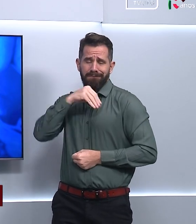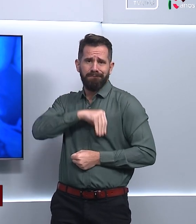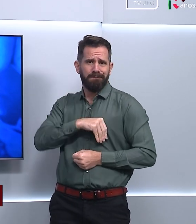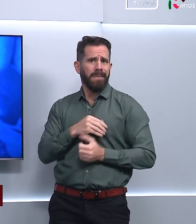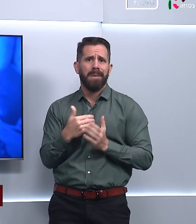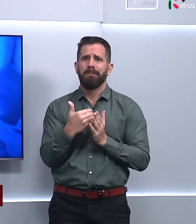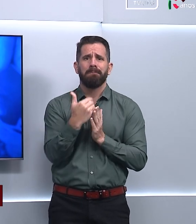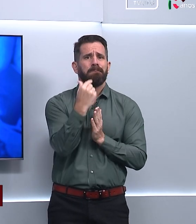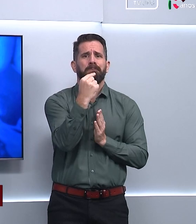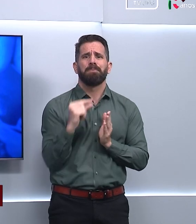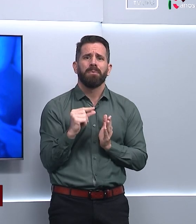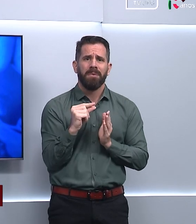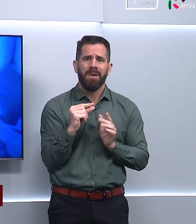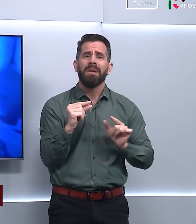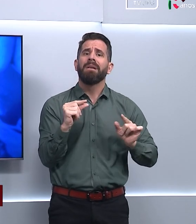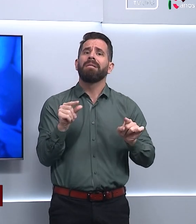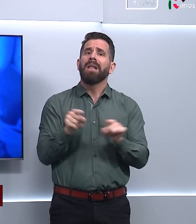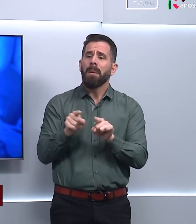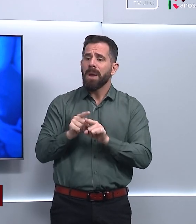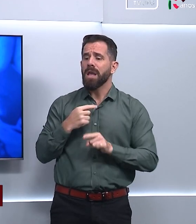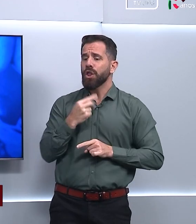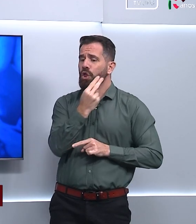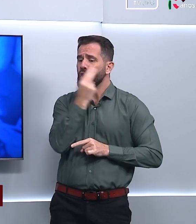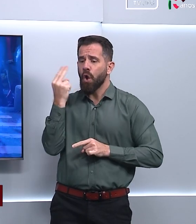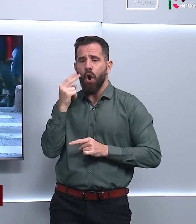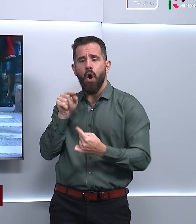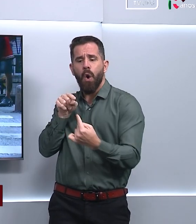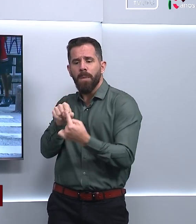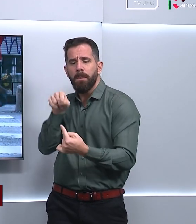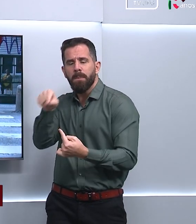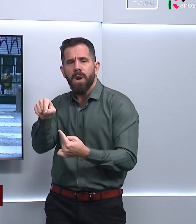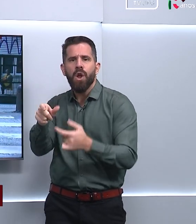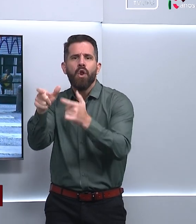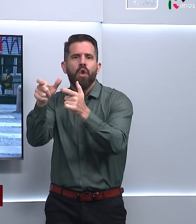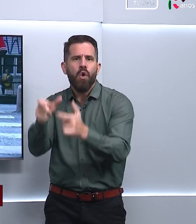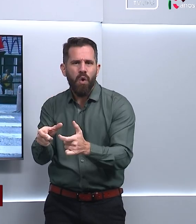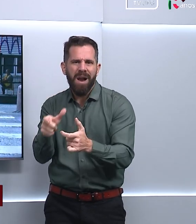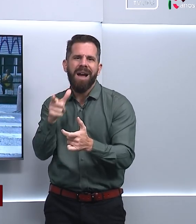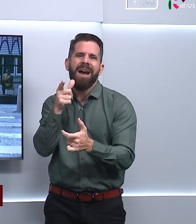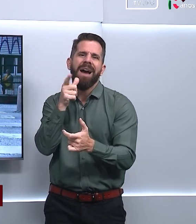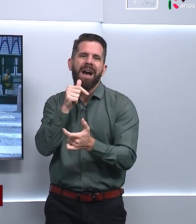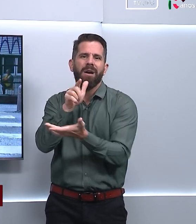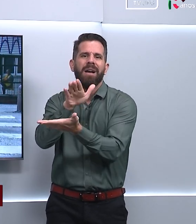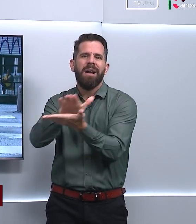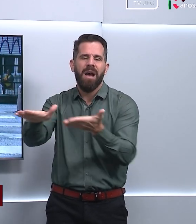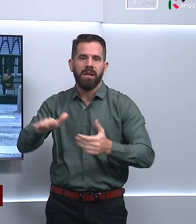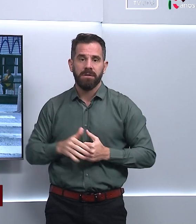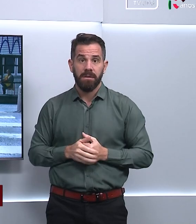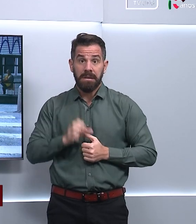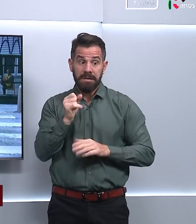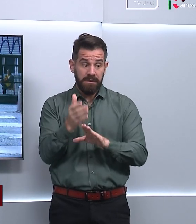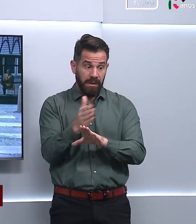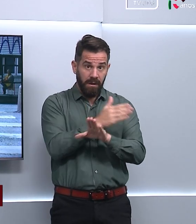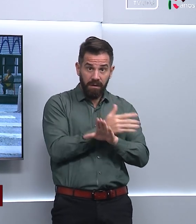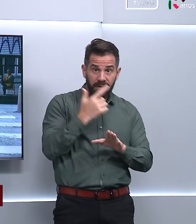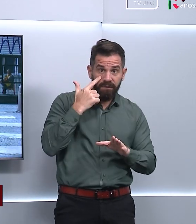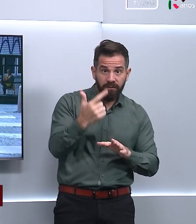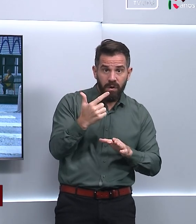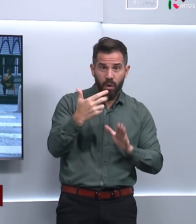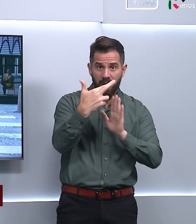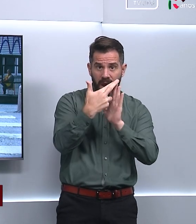hidrômetro em nome da própria pessoa, sem proprietário de um hidrômetro. Caso você se encaixe nos pré-requisitos anteriores ou